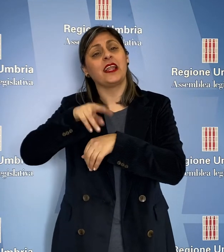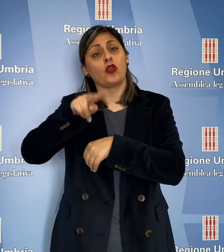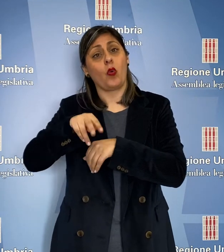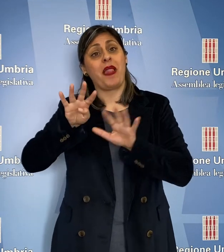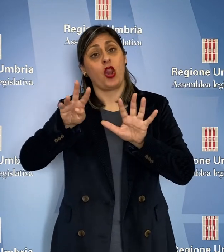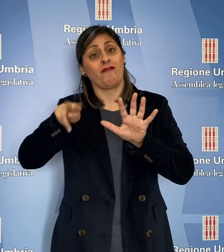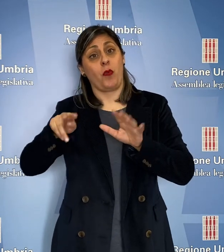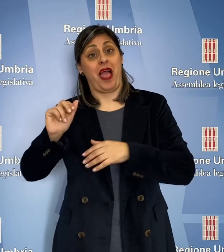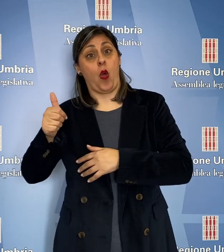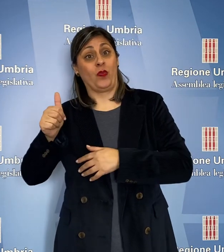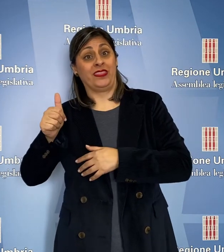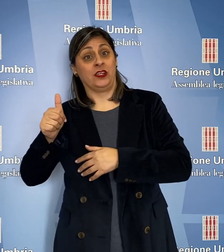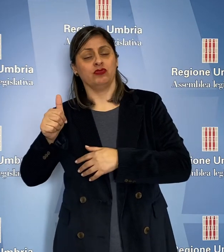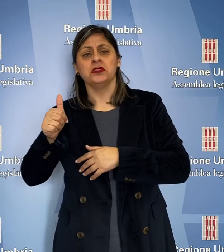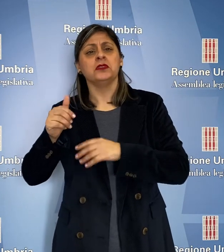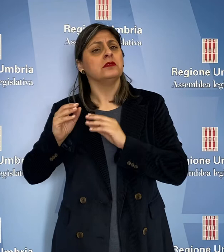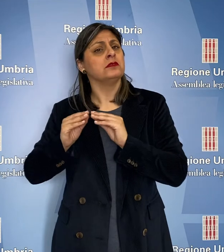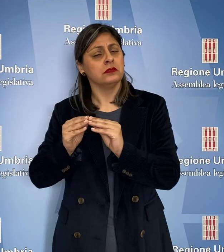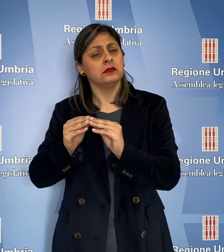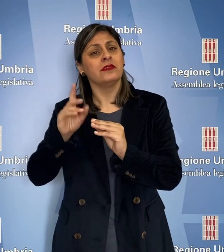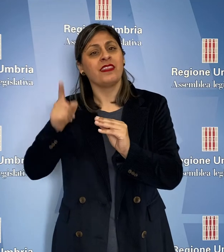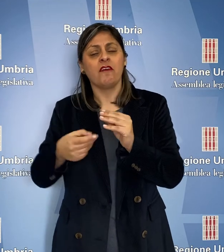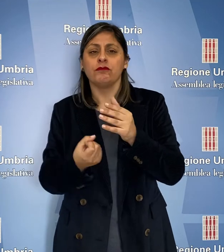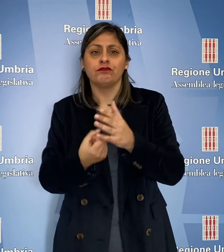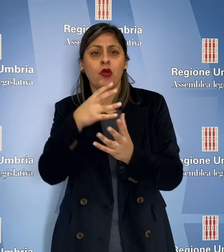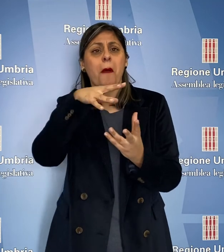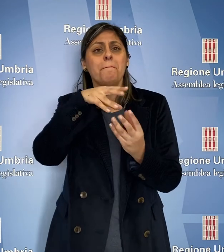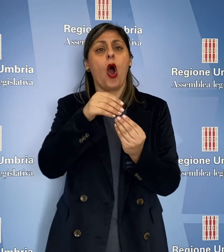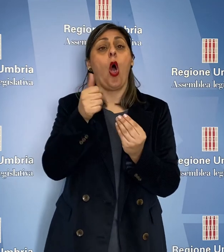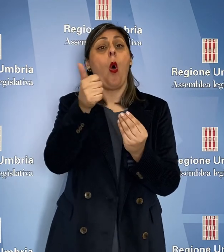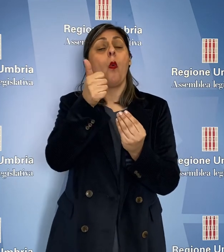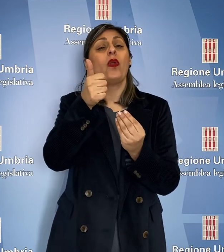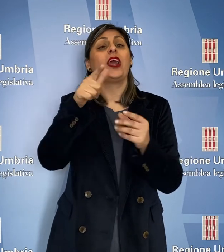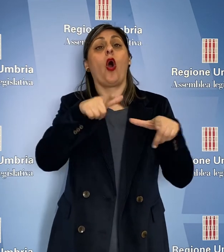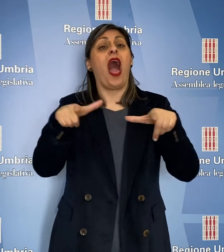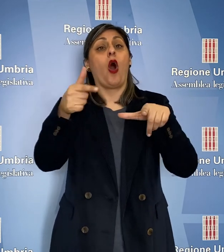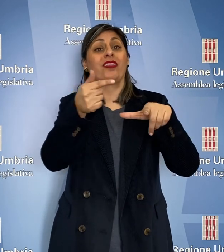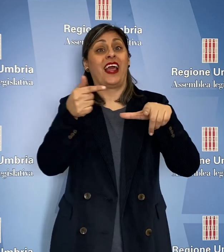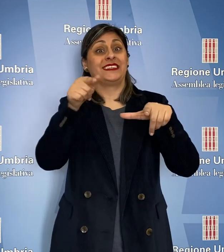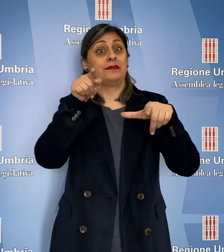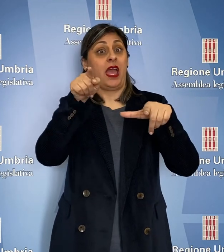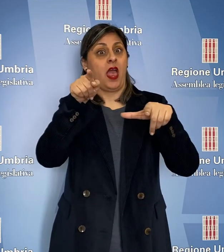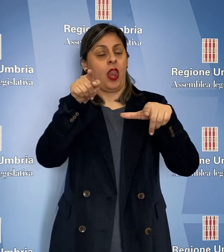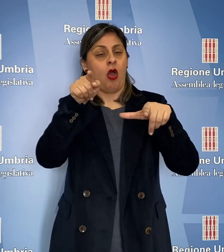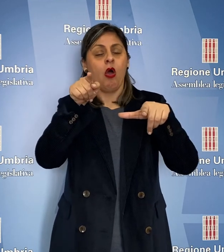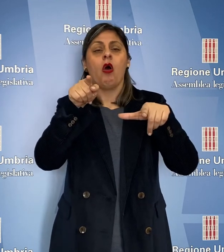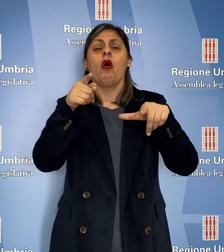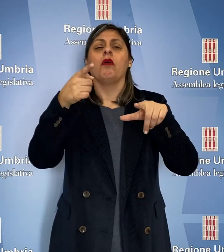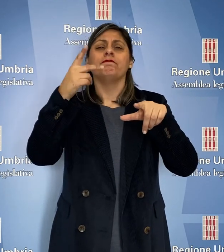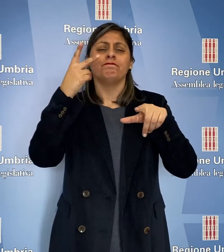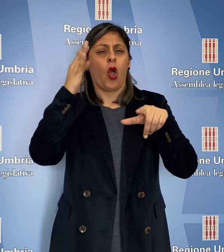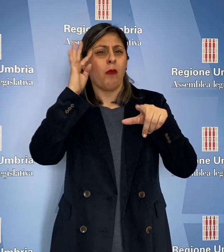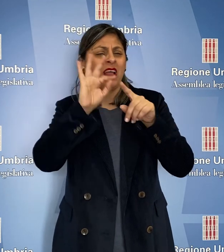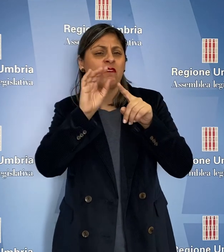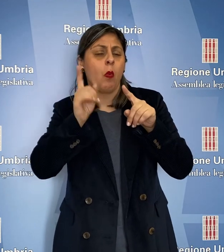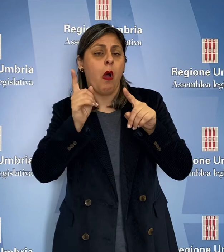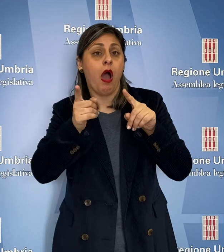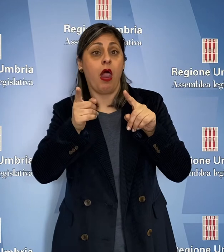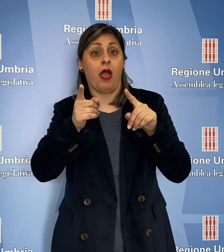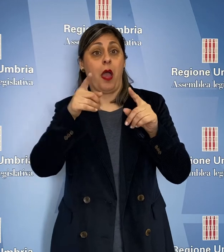-2011 attraverso la realizzazione del polo unico del Trasimeno, prevedendo una stretta integrazione funzionale